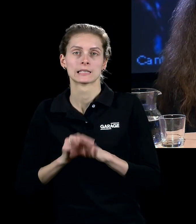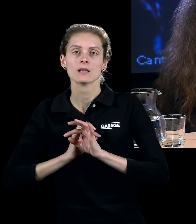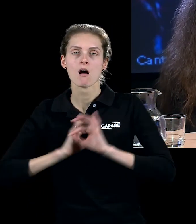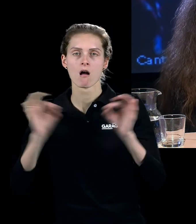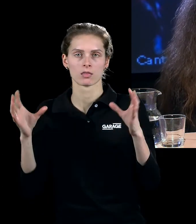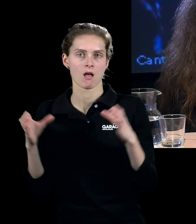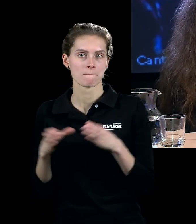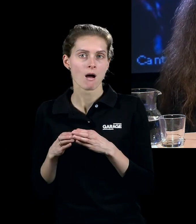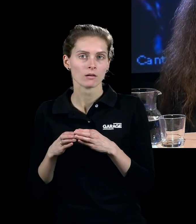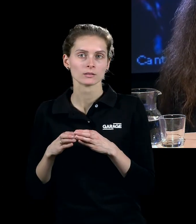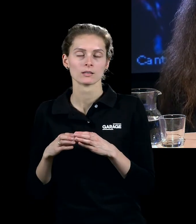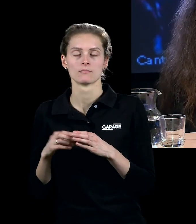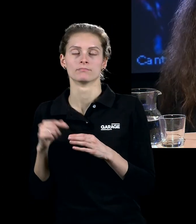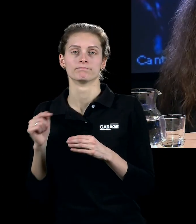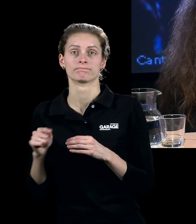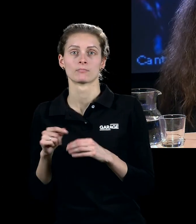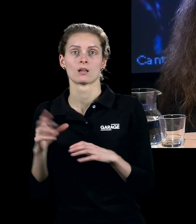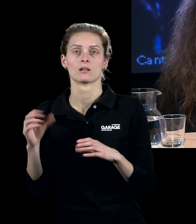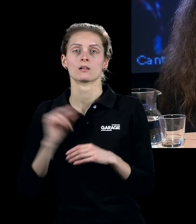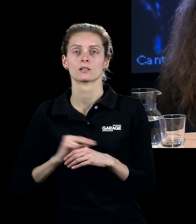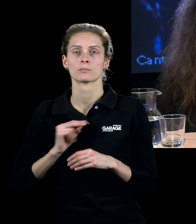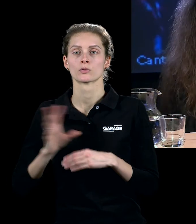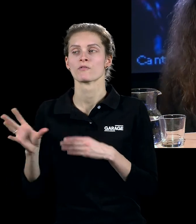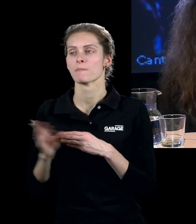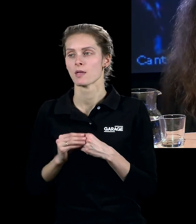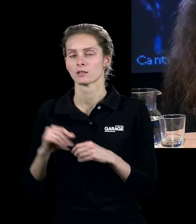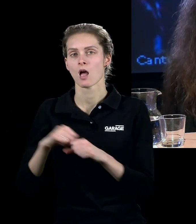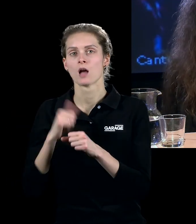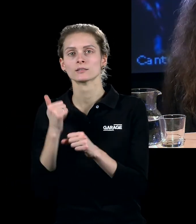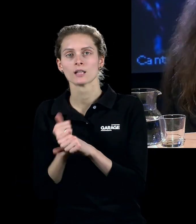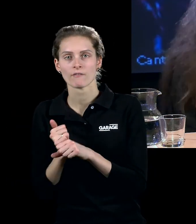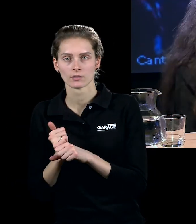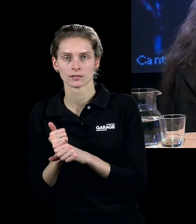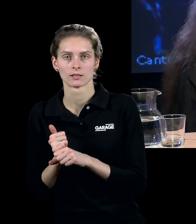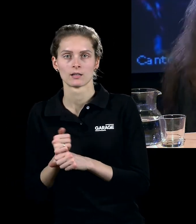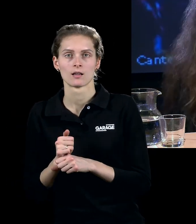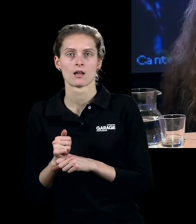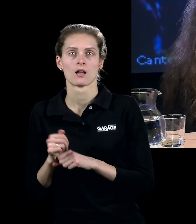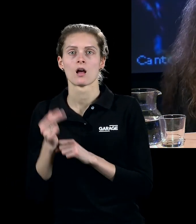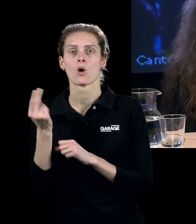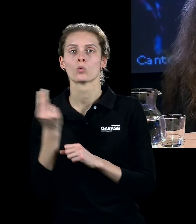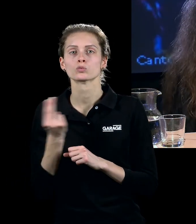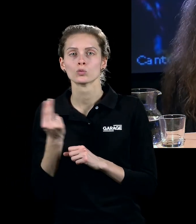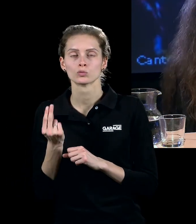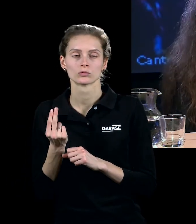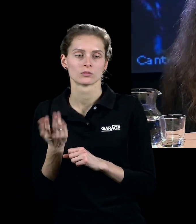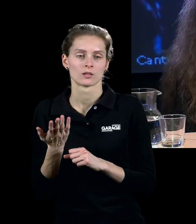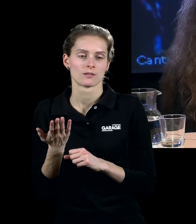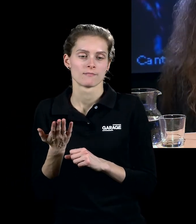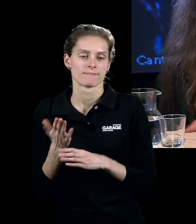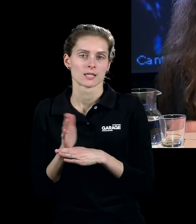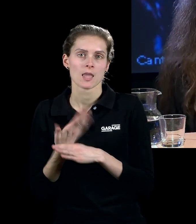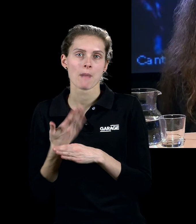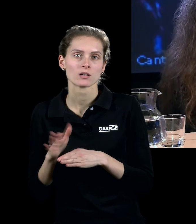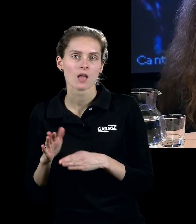основателем, собственно, художественной факультеты или, не знаю, департамента,